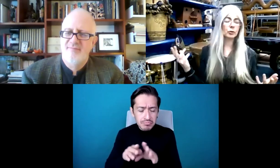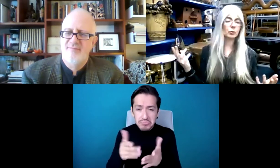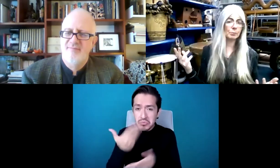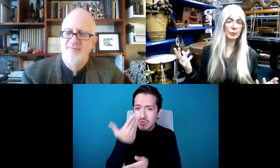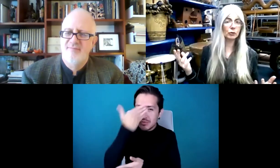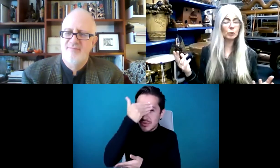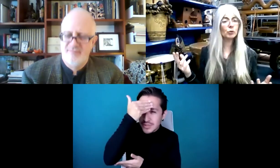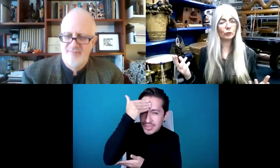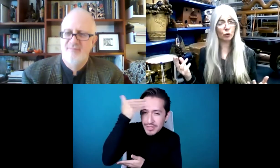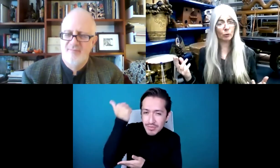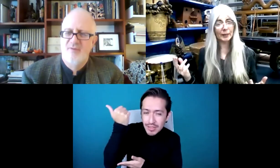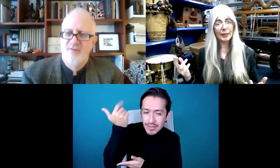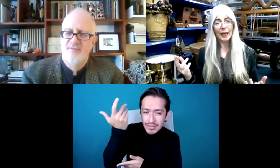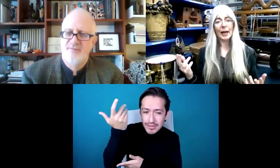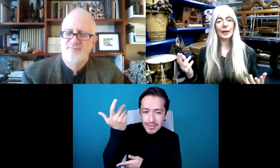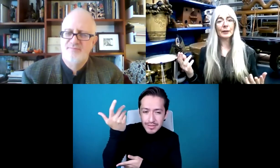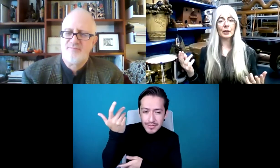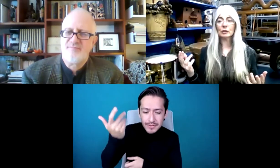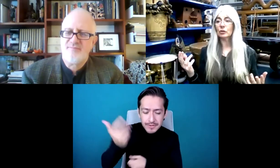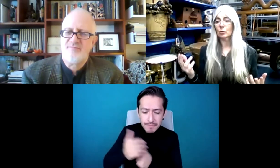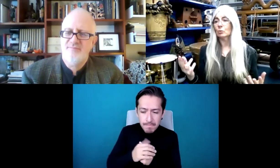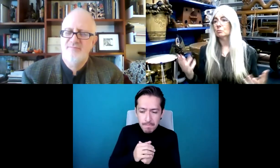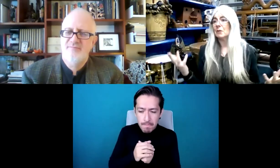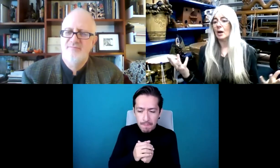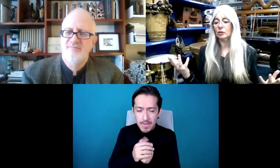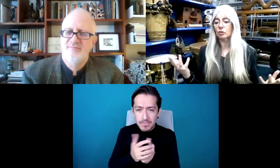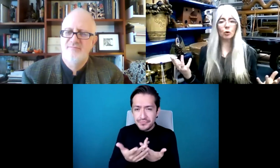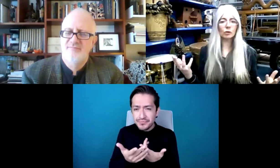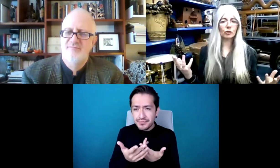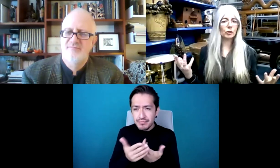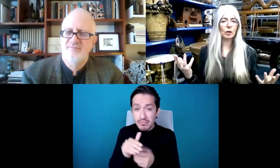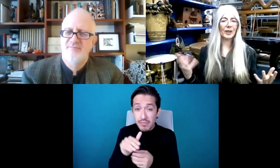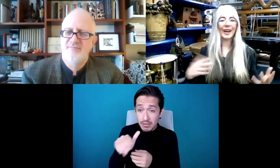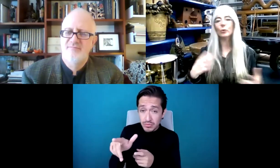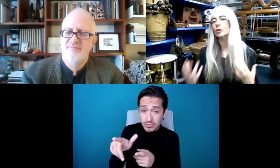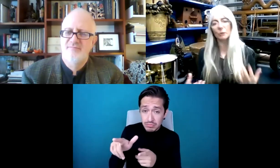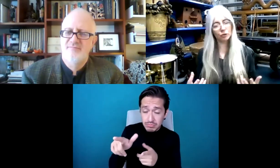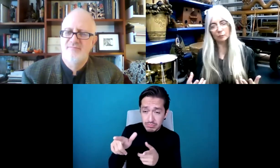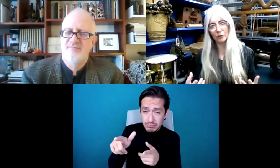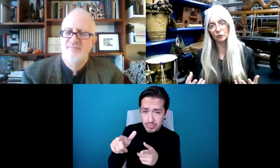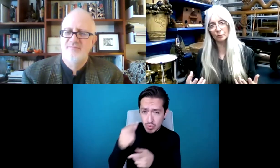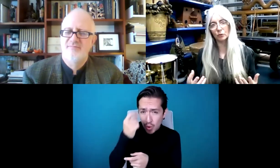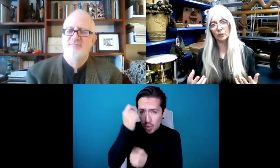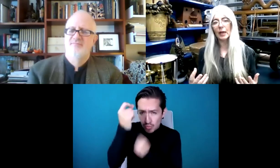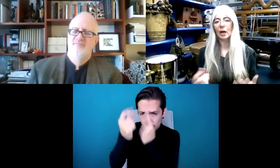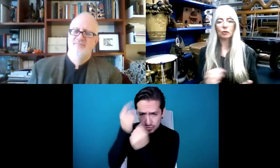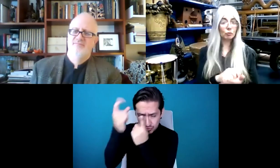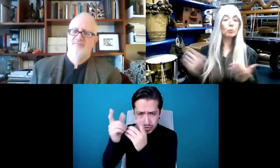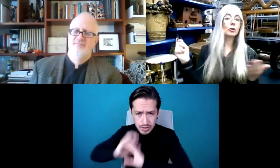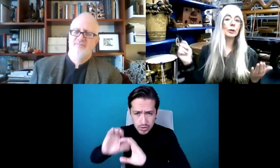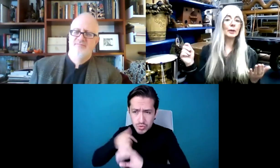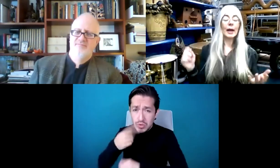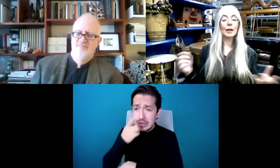Les escribía a los compositores y les pedía que me hicieran una composición, una pieza. No